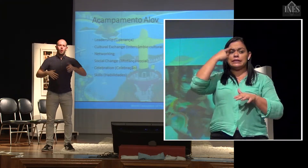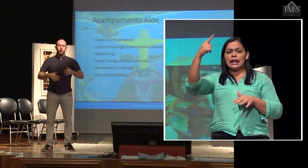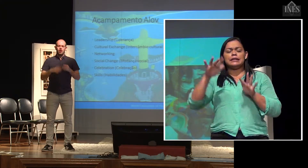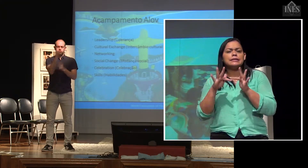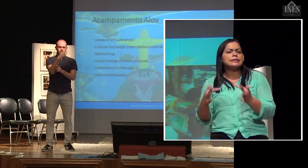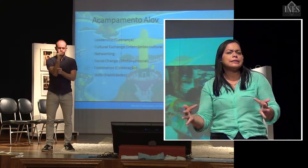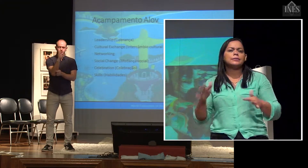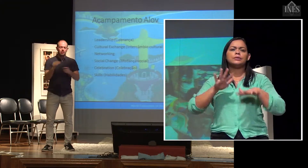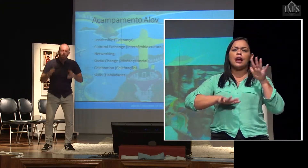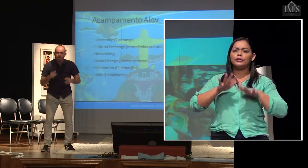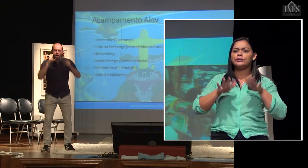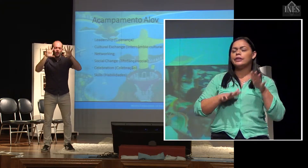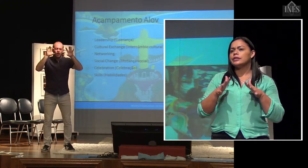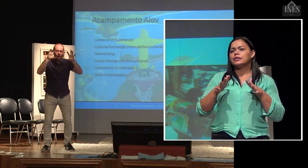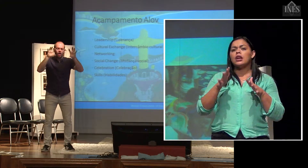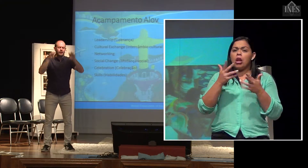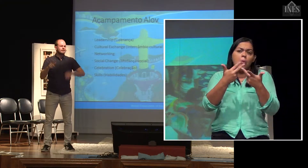ideia muito legal e incrível.